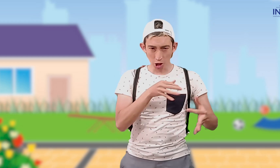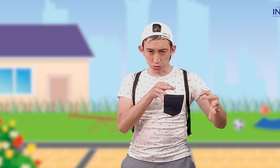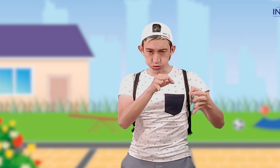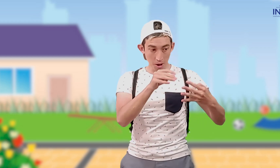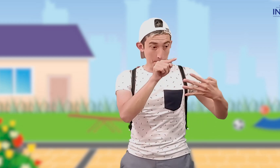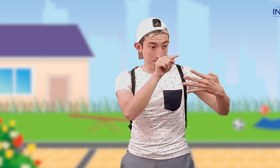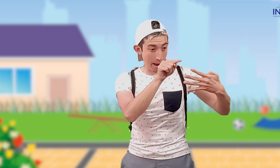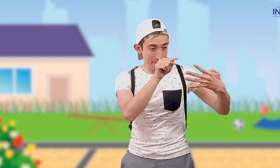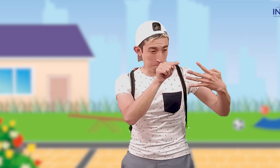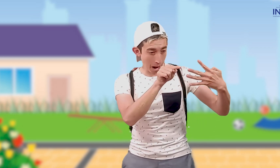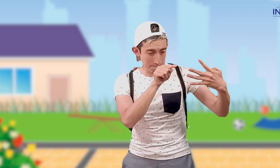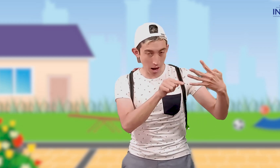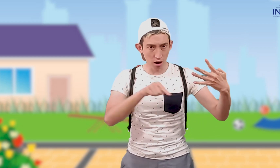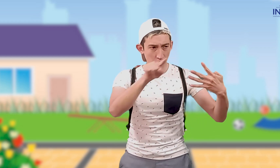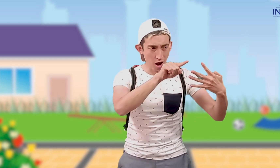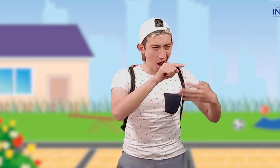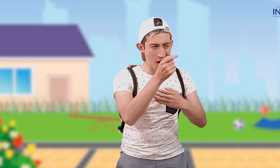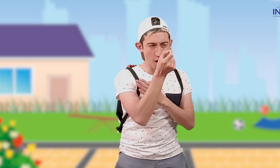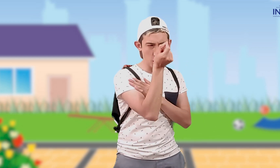Repasemos nuevamente para que no lo olviden. ¿Listo?